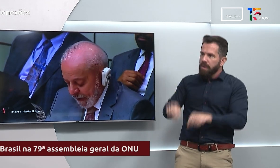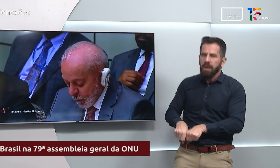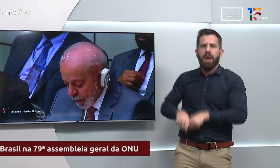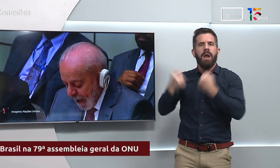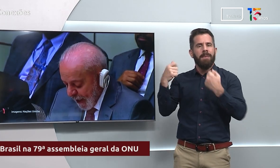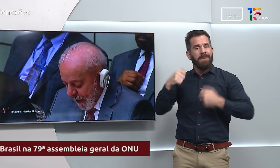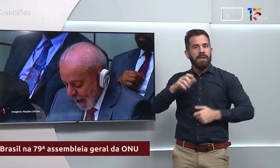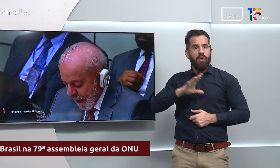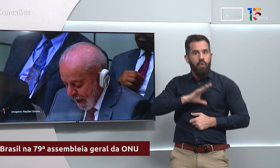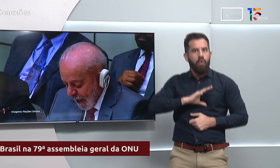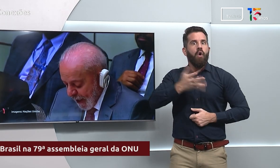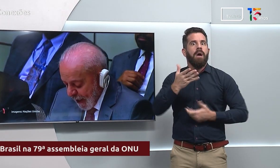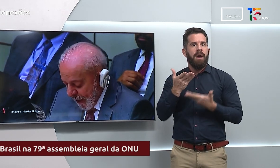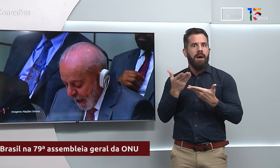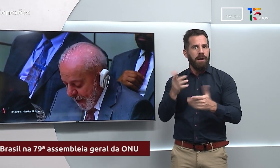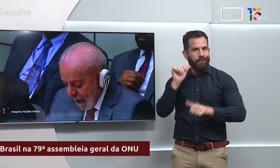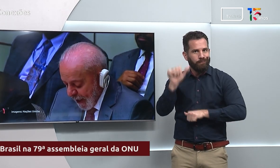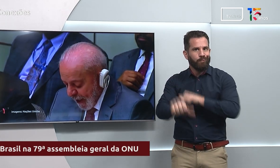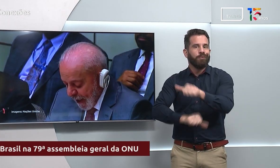para mudar...